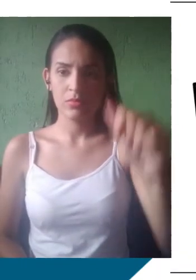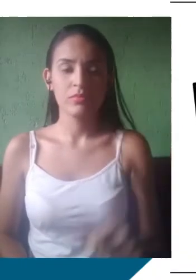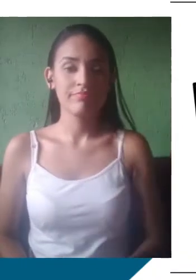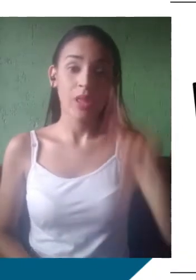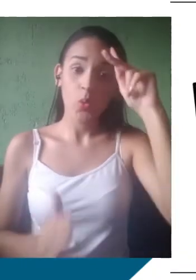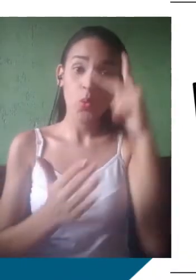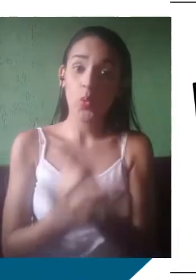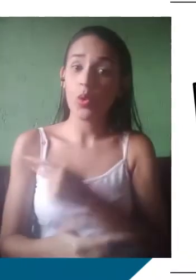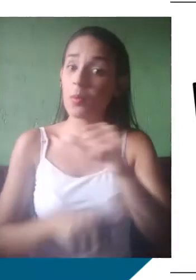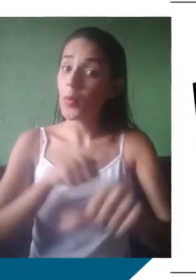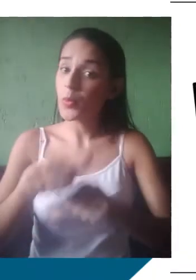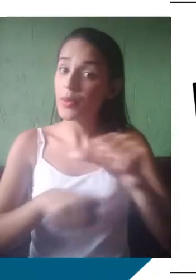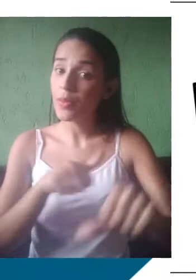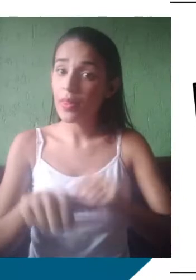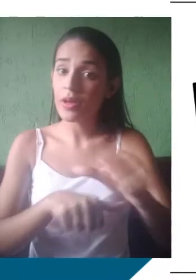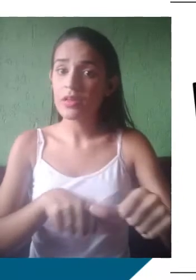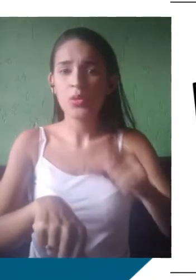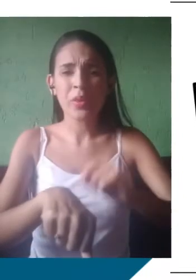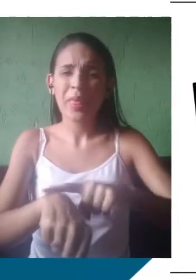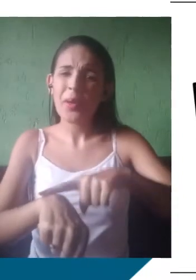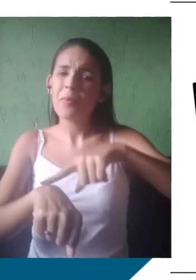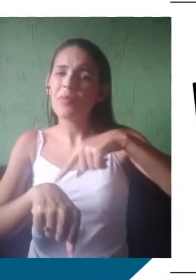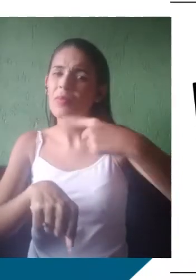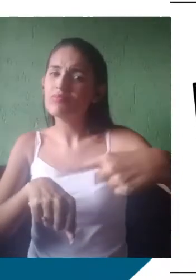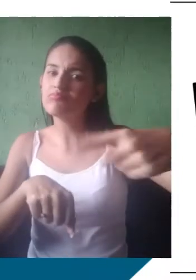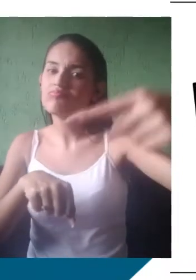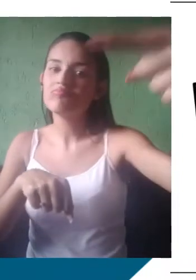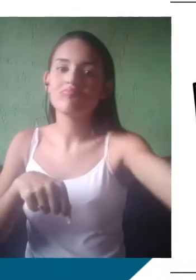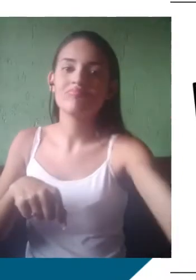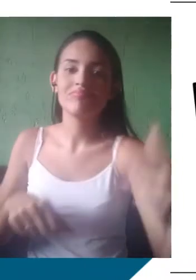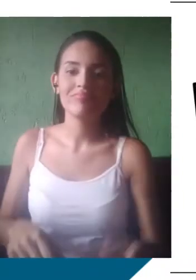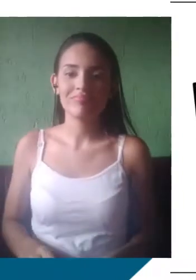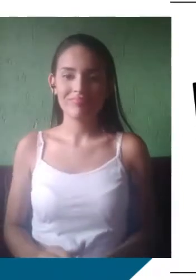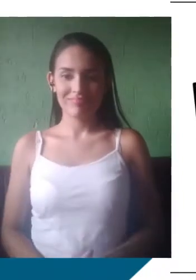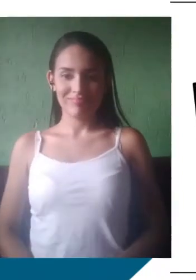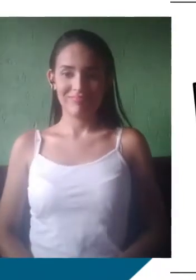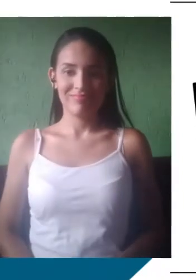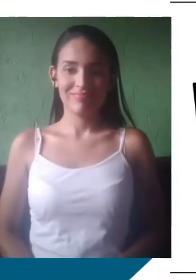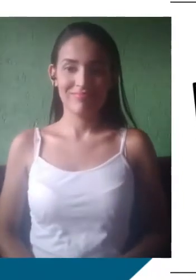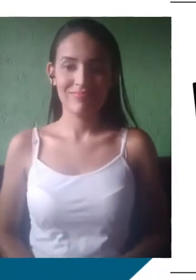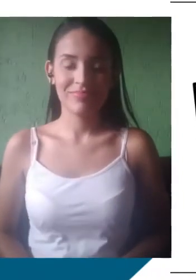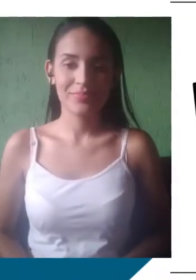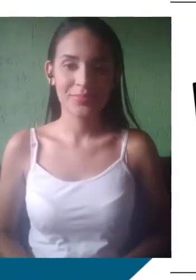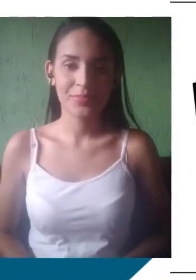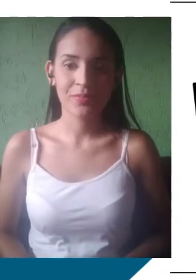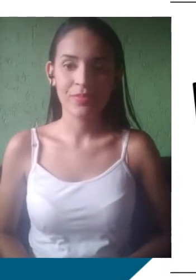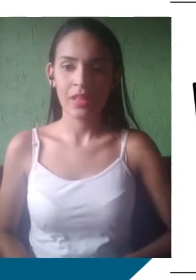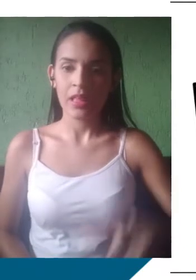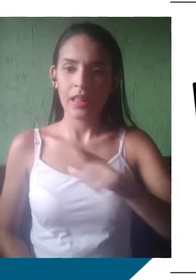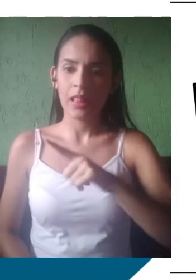tempo, nos campos fonológico, que é a pronúncia, a entonação, morfológico, formas lexicais, etc.